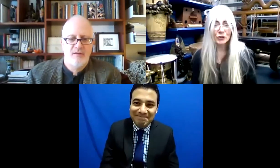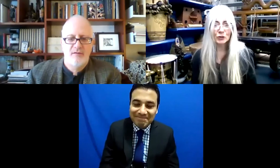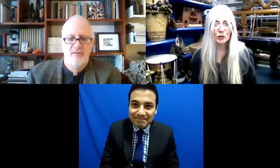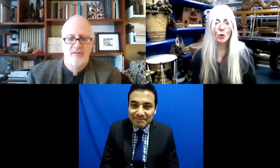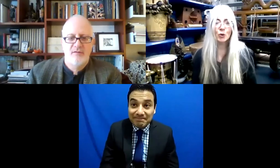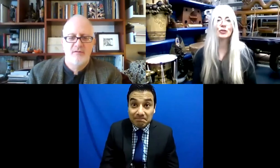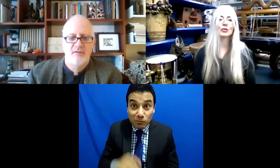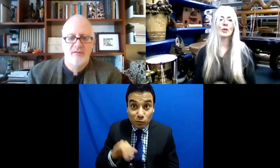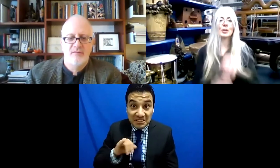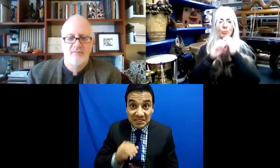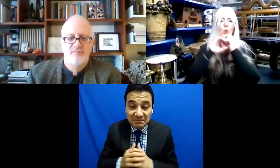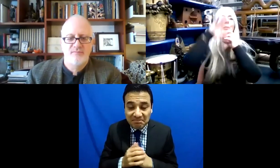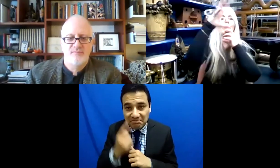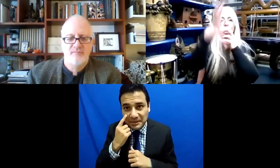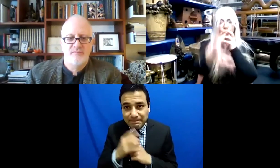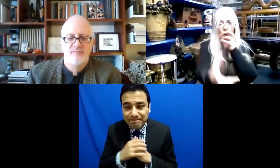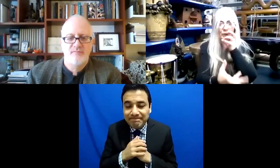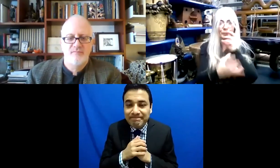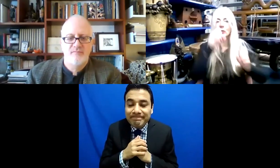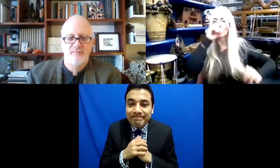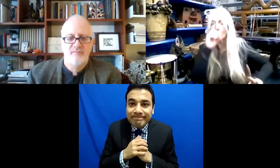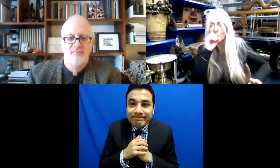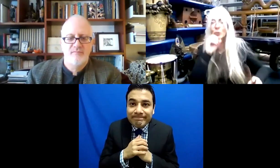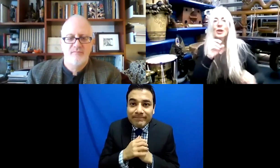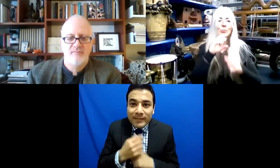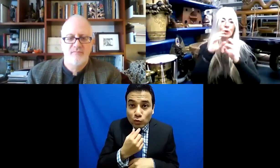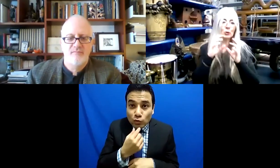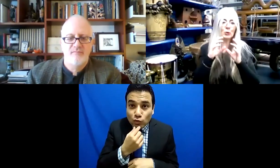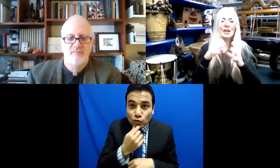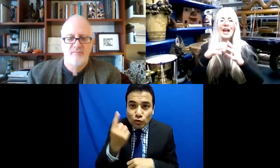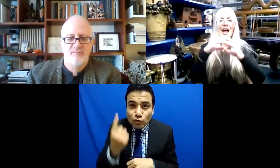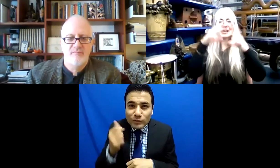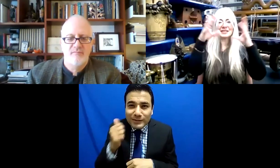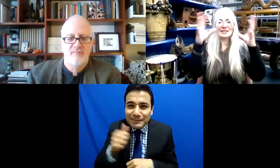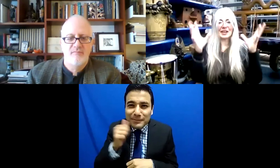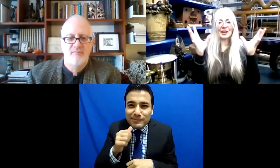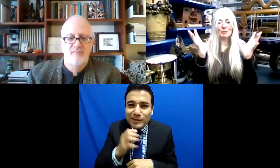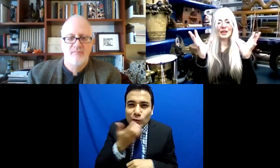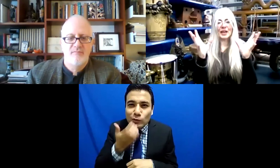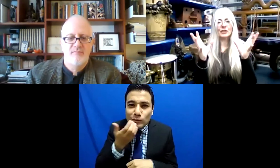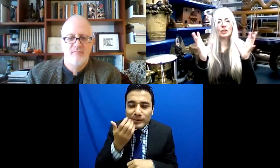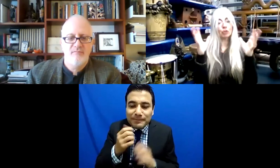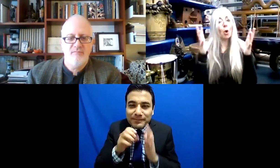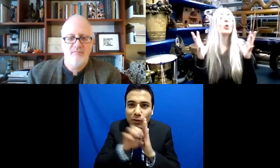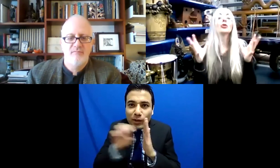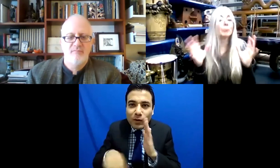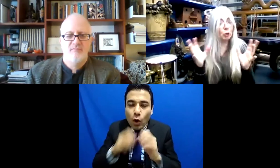Interesante. Una de las cosas que hacen los niños es que cuando impiden un globo